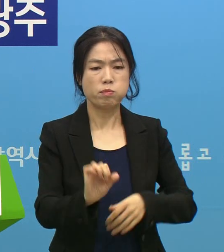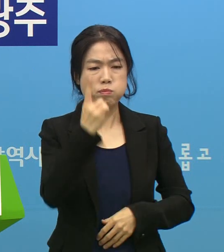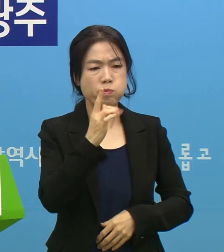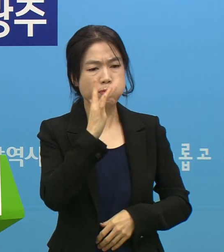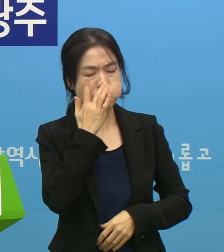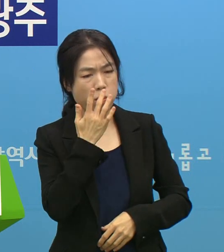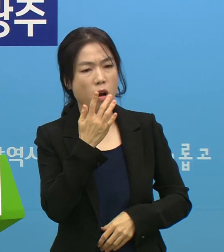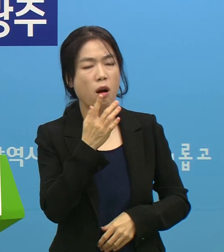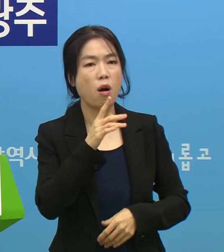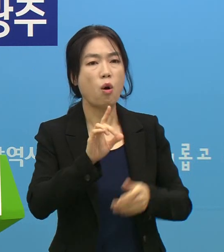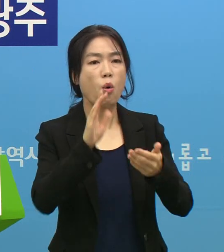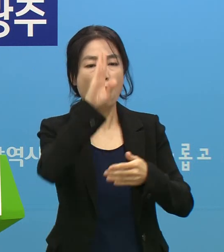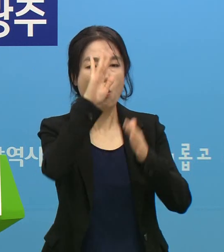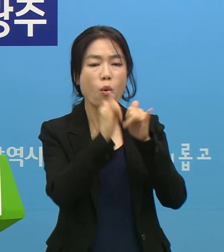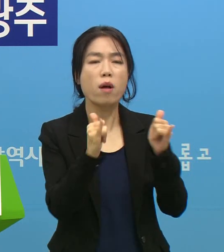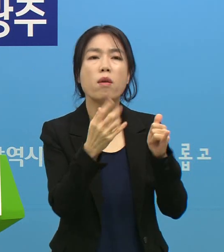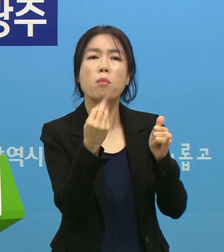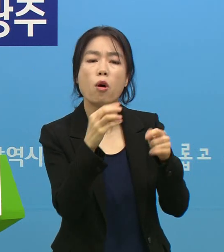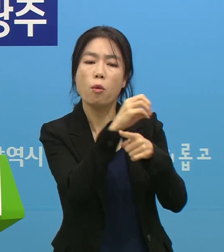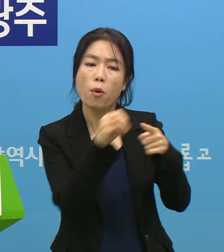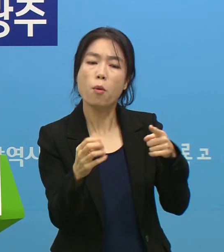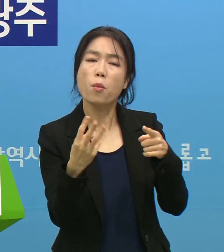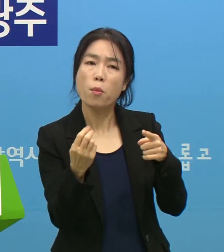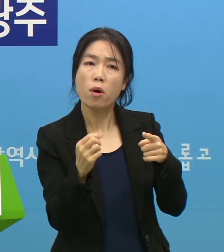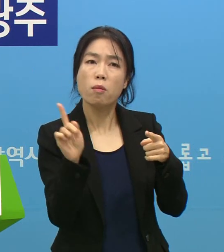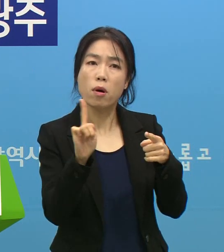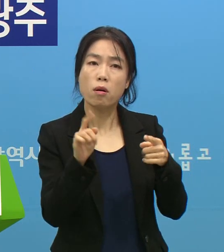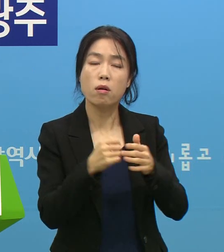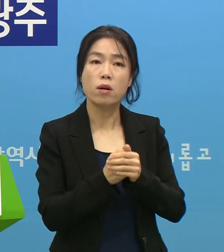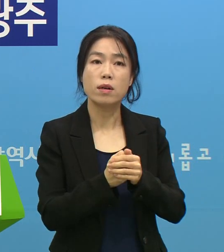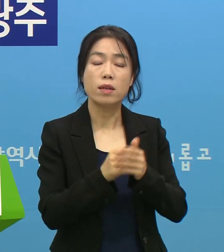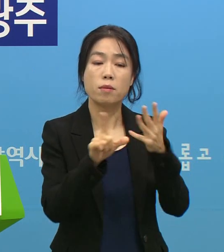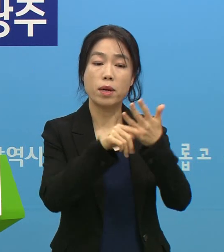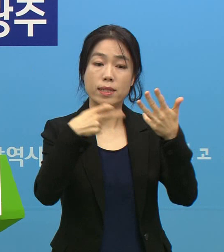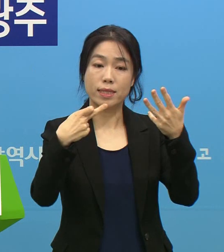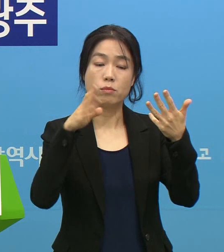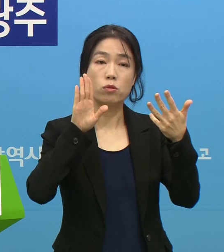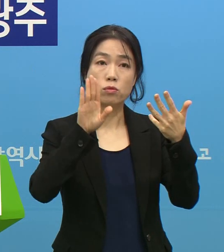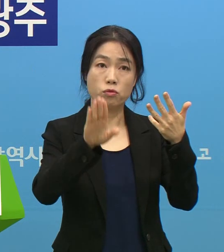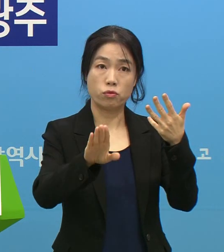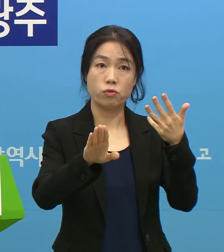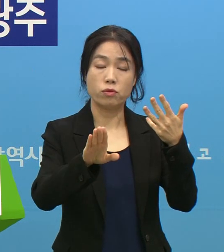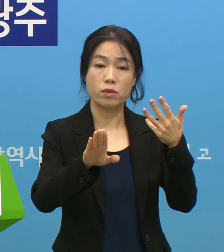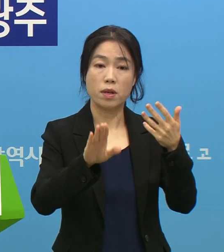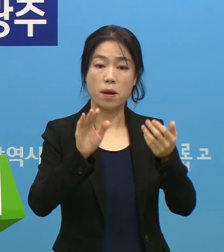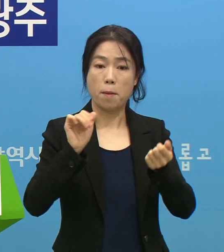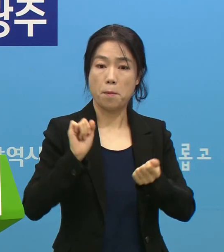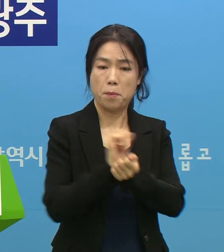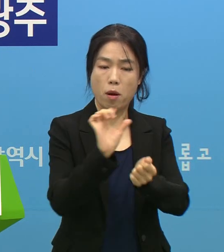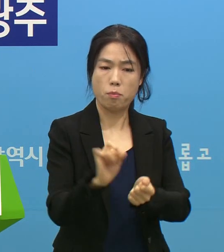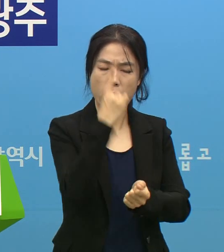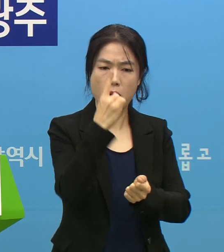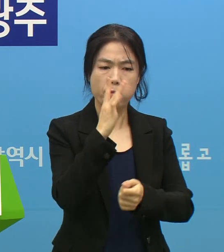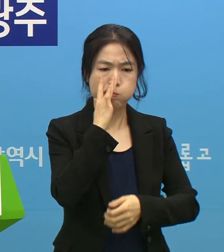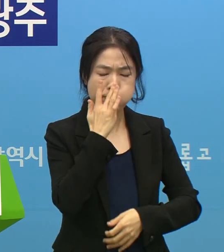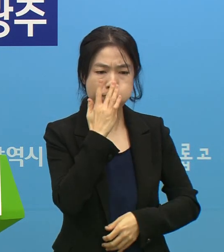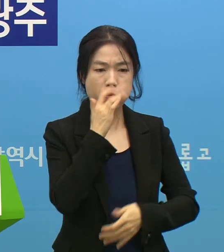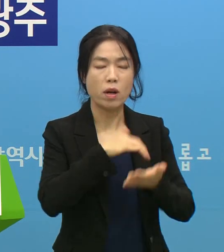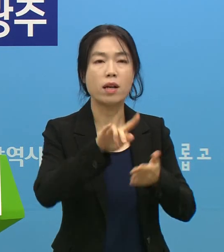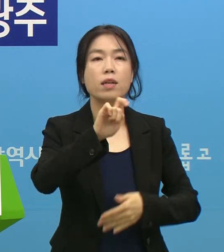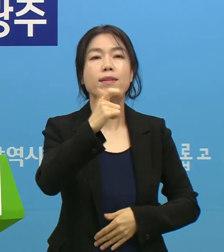얼마이며 각각의 연번을 물으셨습니다. 감옥 18월 12일 이후에 감염면 불명으로 나온 것은